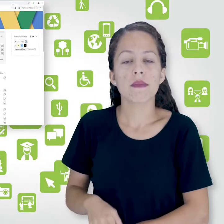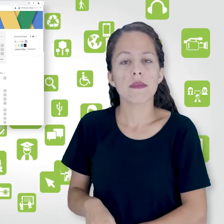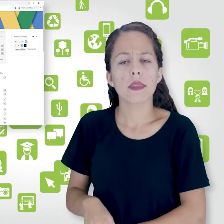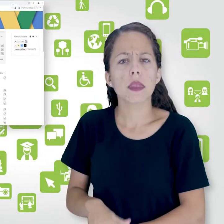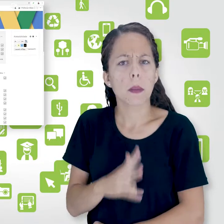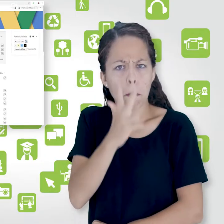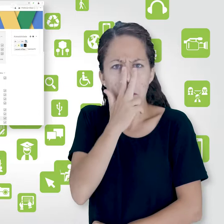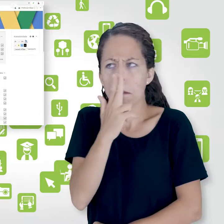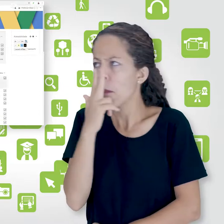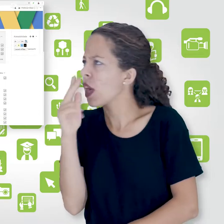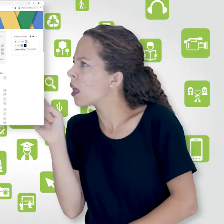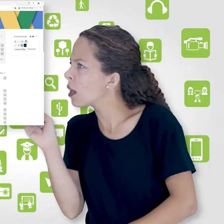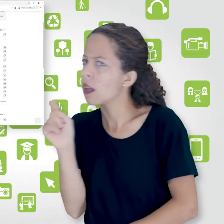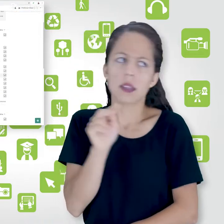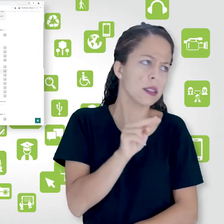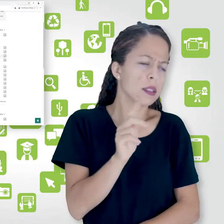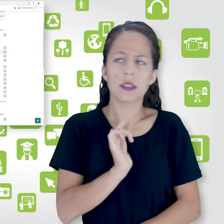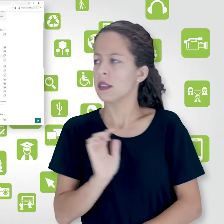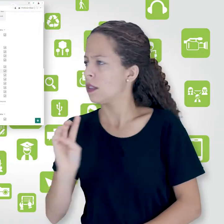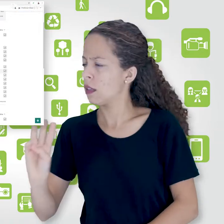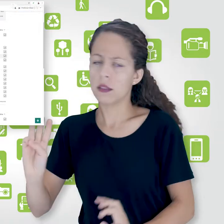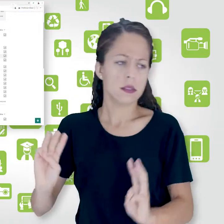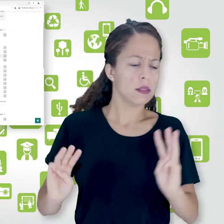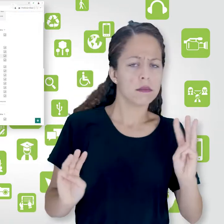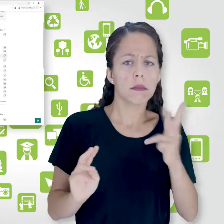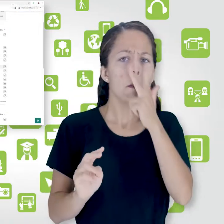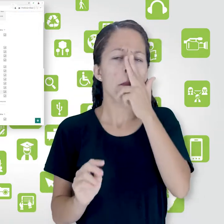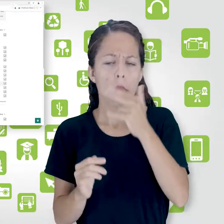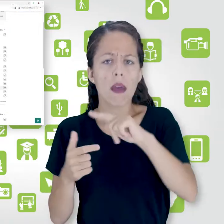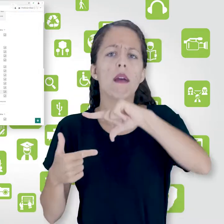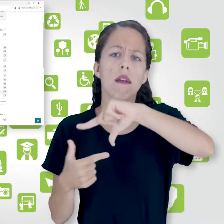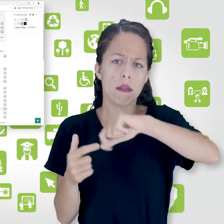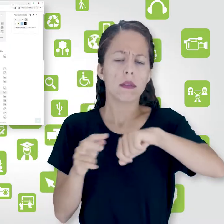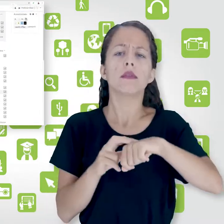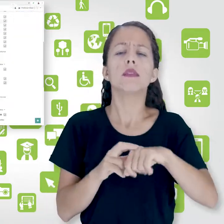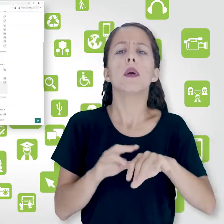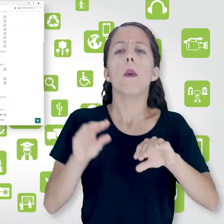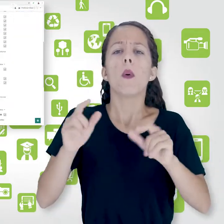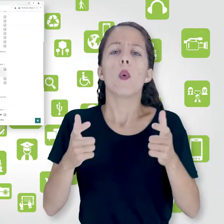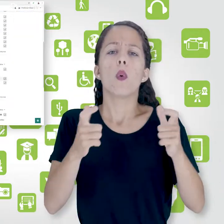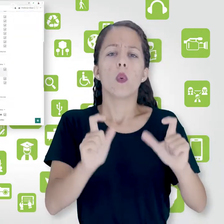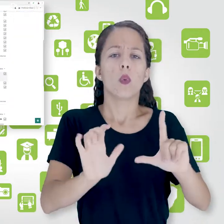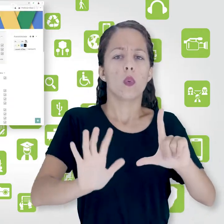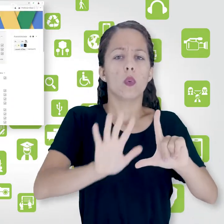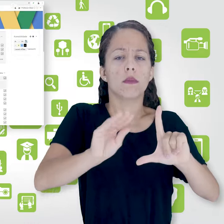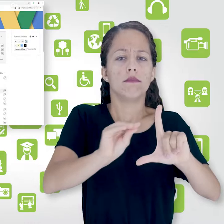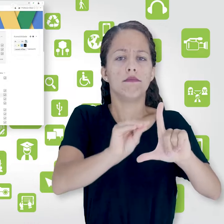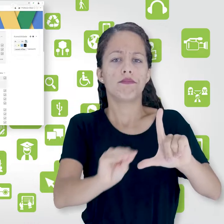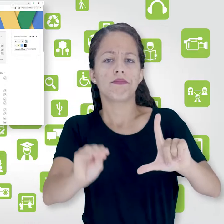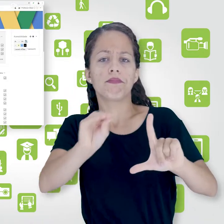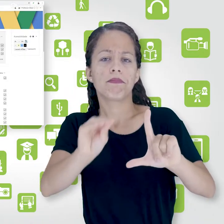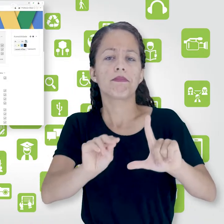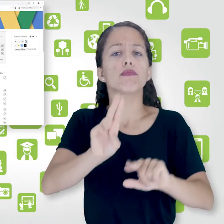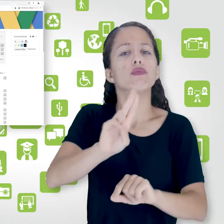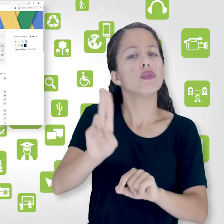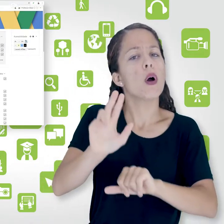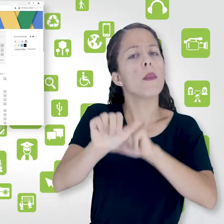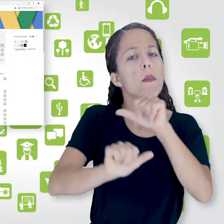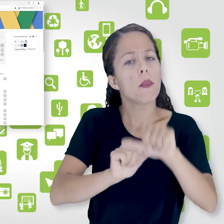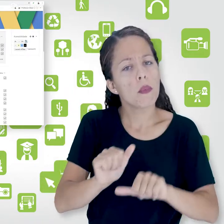Então, você vê que é muito parecido, você tem também aqui as opções de modificar as coisas de local, editar os nomes,